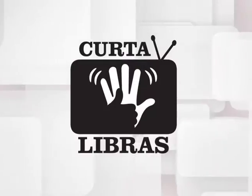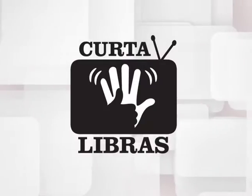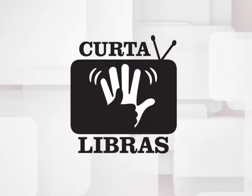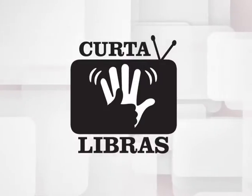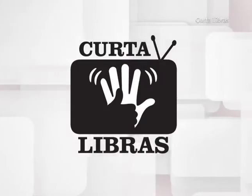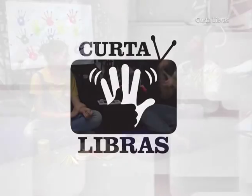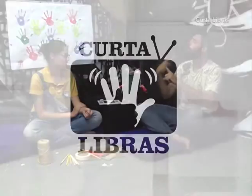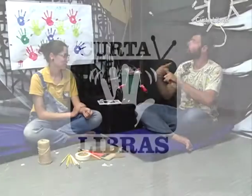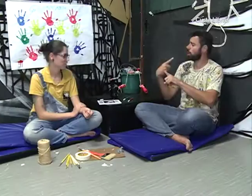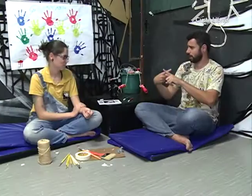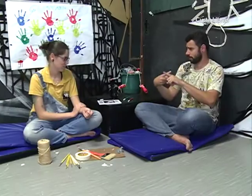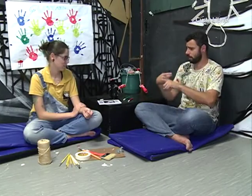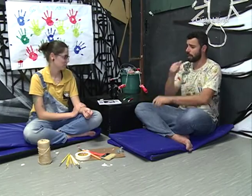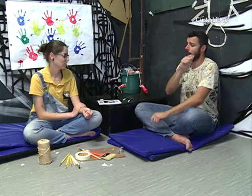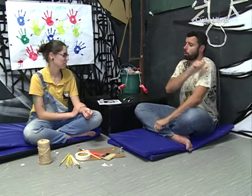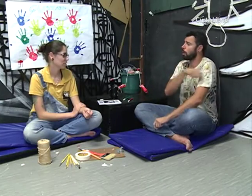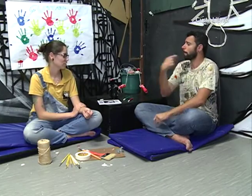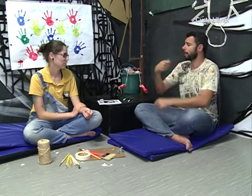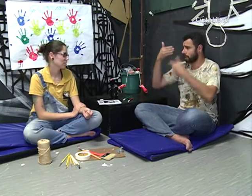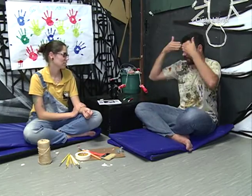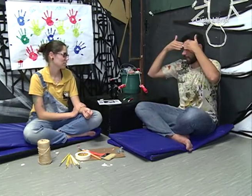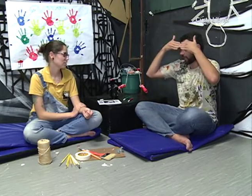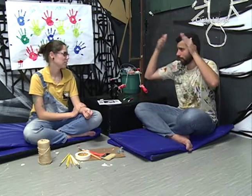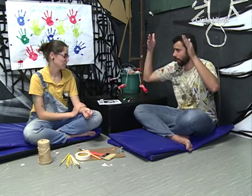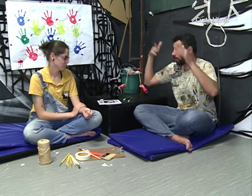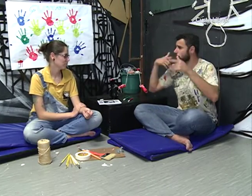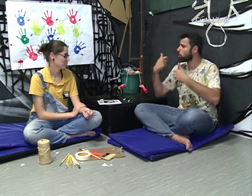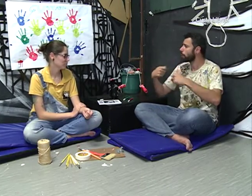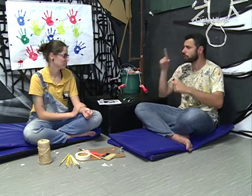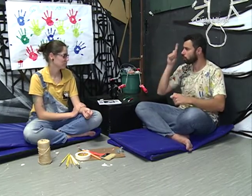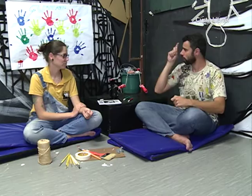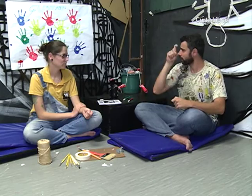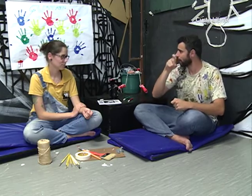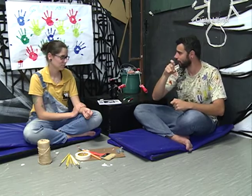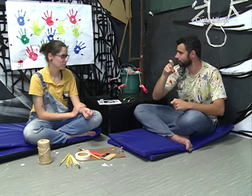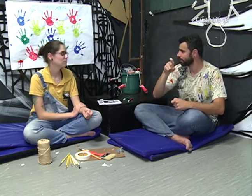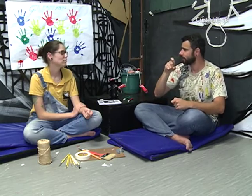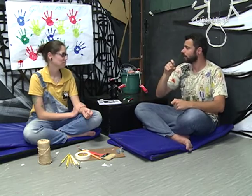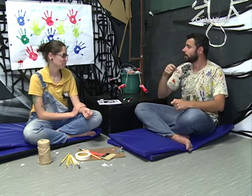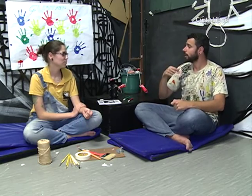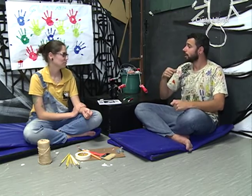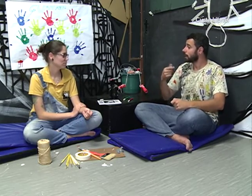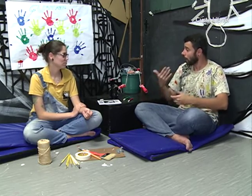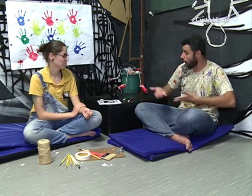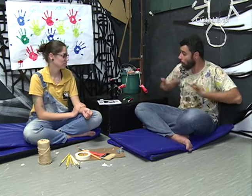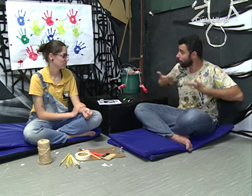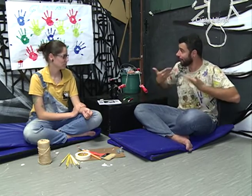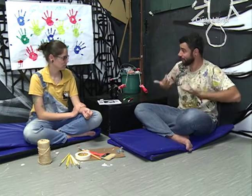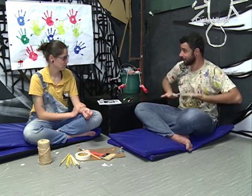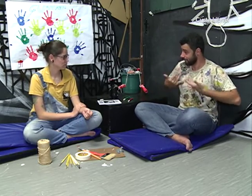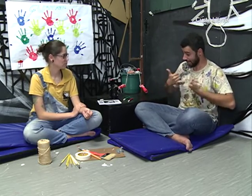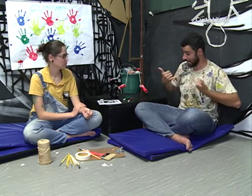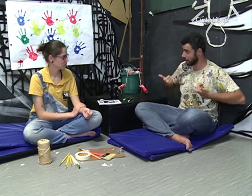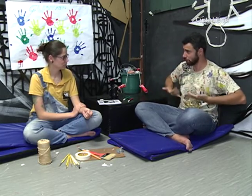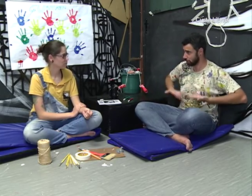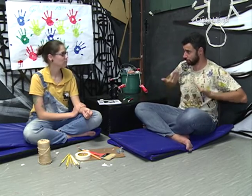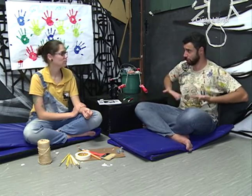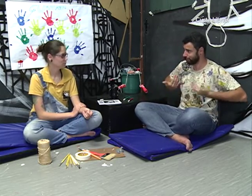O ensino serve para que o aluno tenha a mente aberta. Ele não pode pensar nas dificuldades. É importante que ele